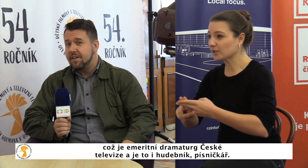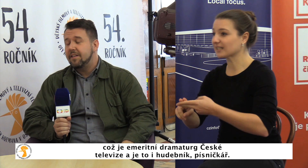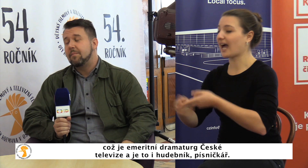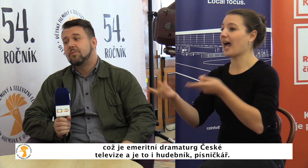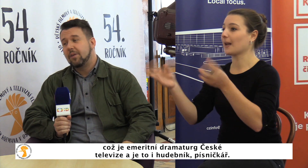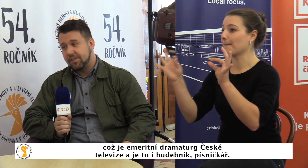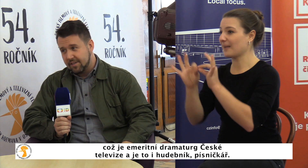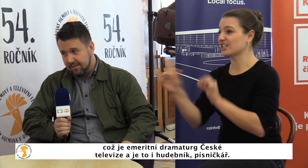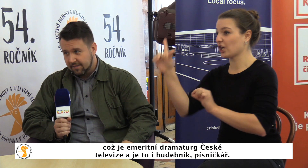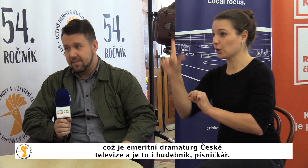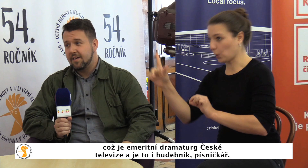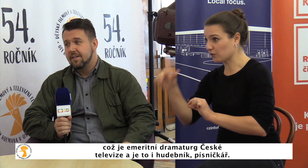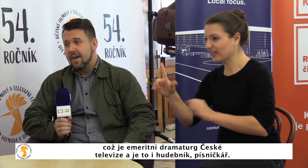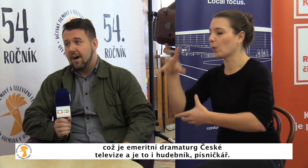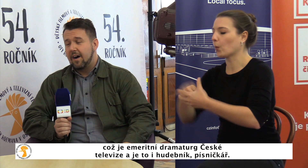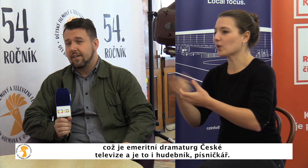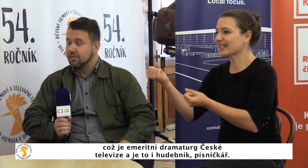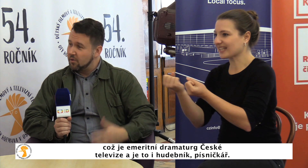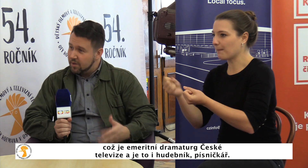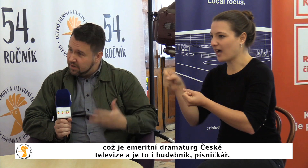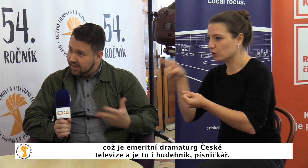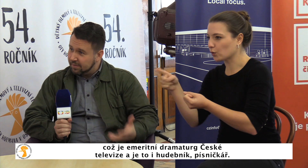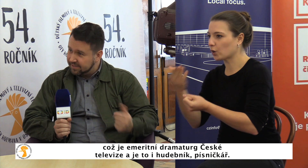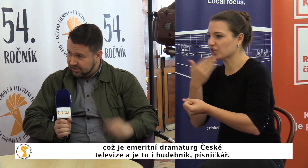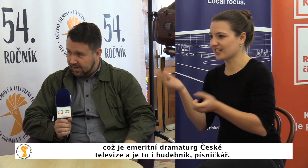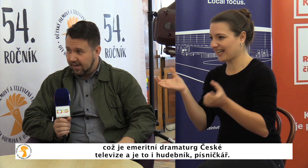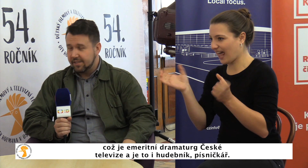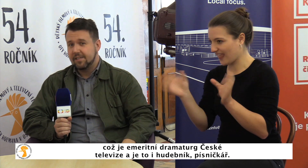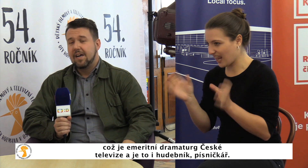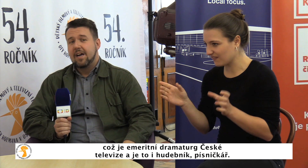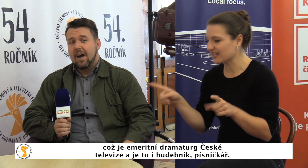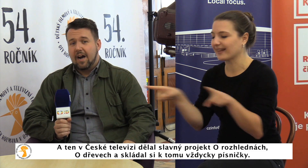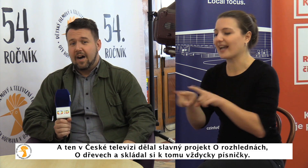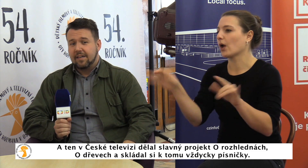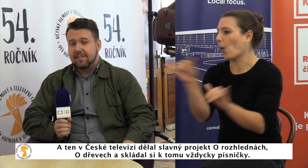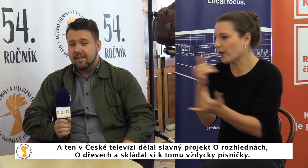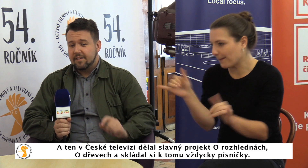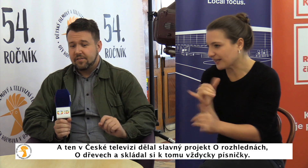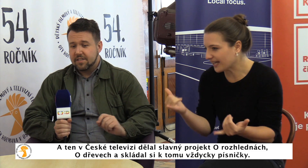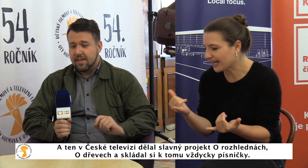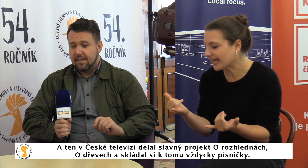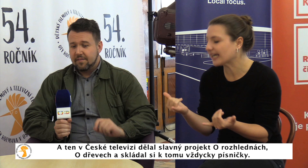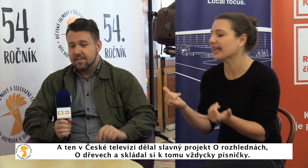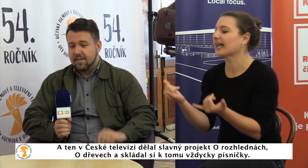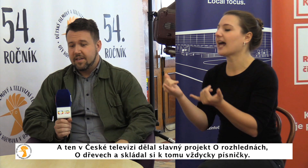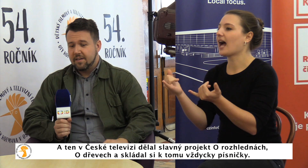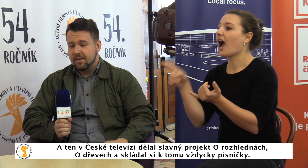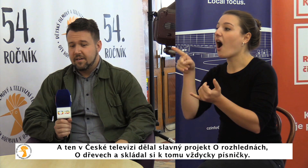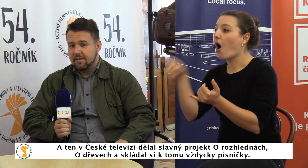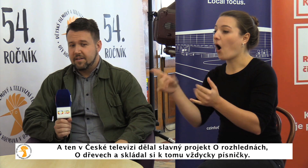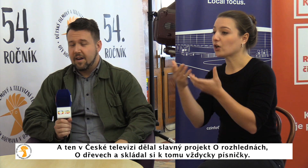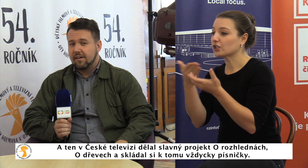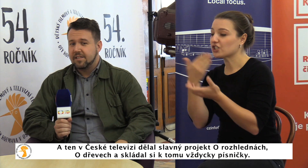emeritní dramaturg České televize a je to i hudební písničkář. A ten v České televizi